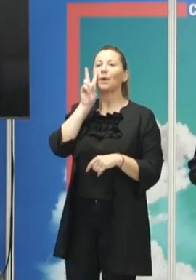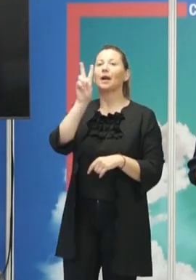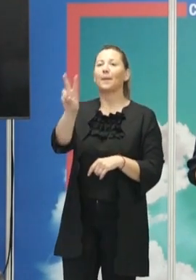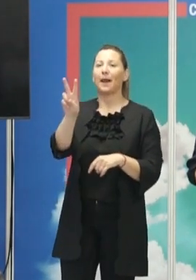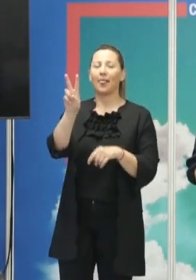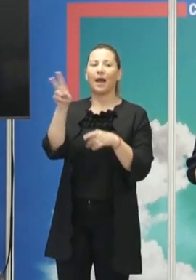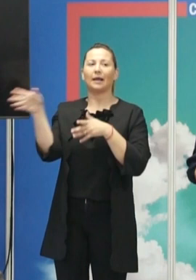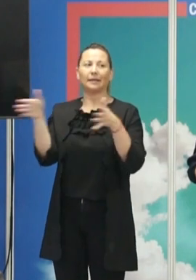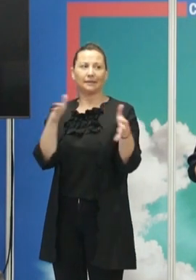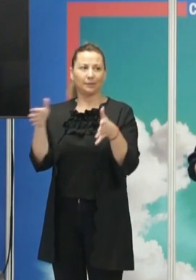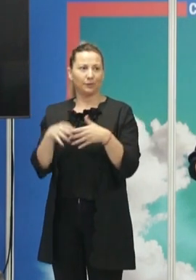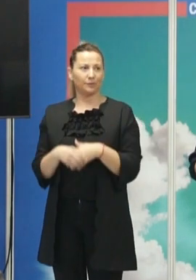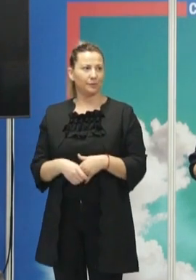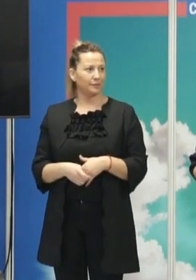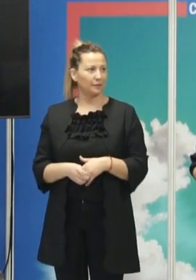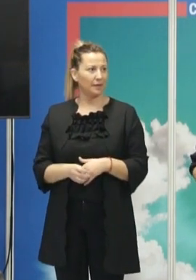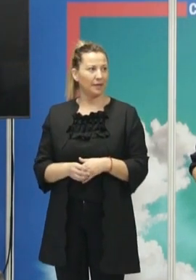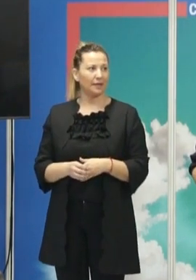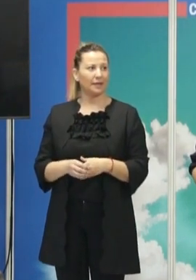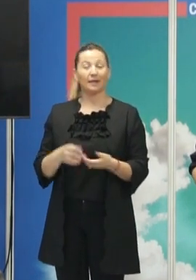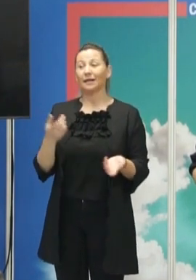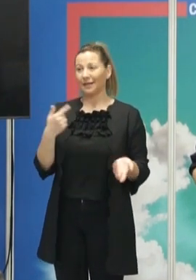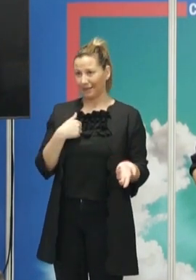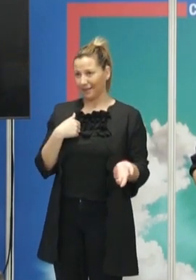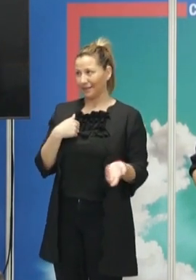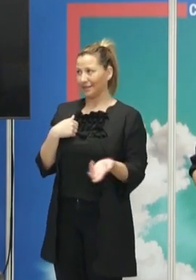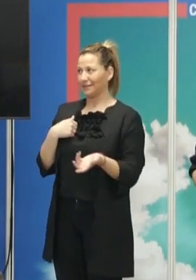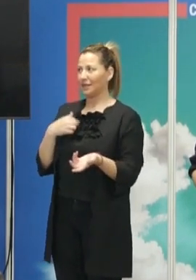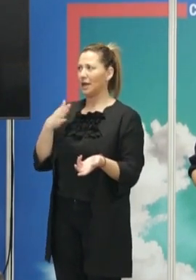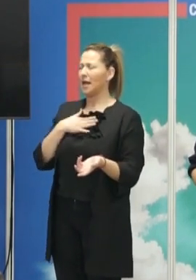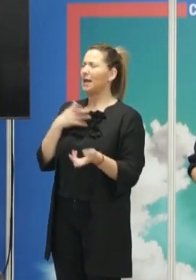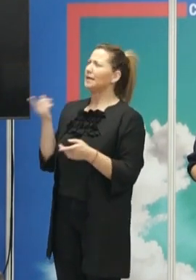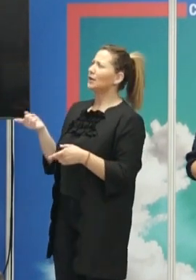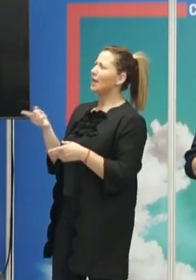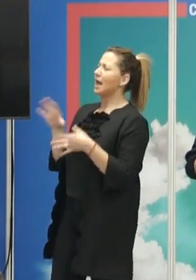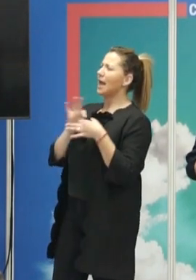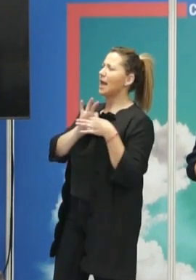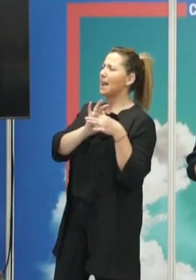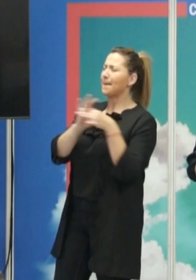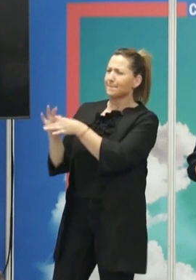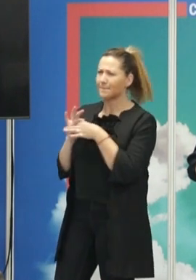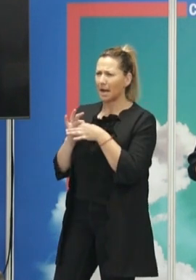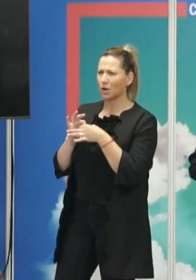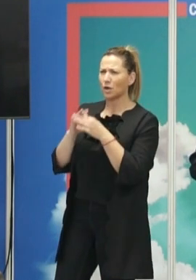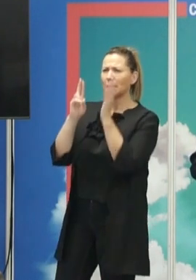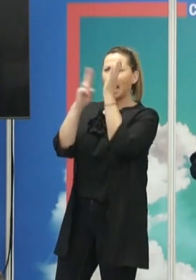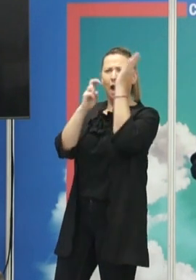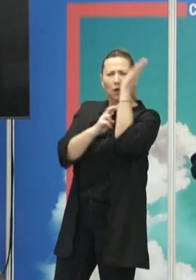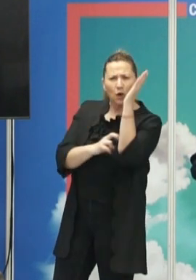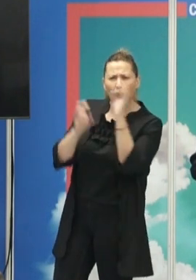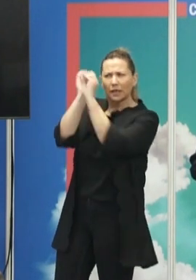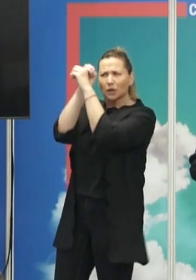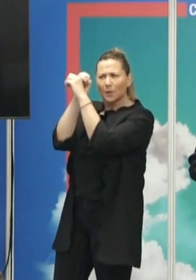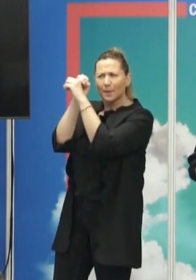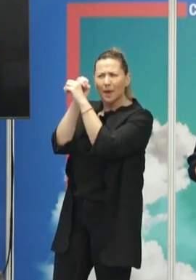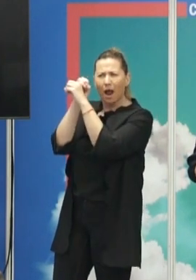Vale, esta y la churretta obitiva es para mí, para saber por dónde va. ¿Cuál es el vínculo entre la astronomía y la arqueología? Pues, obviamente,